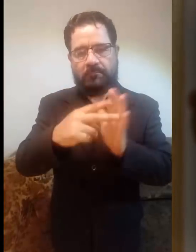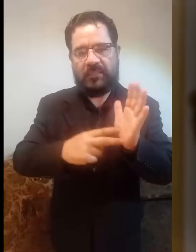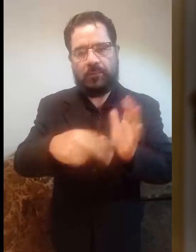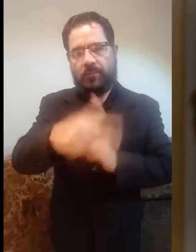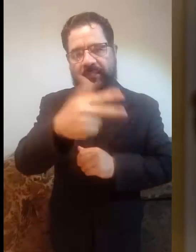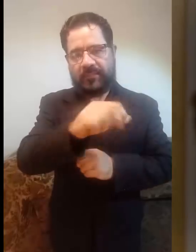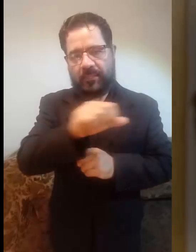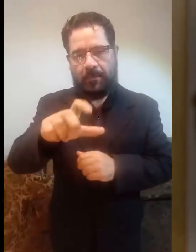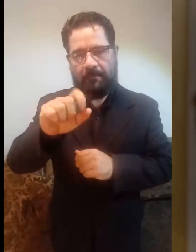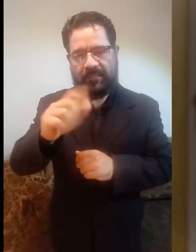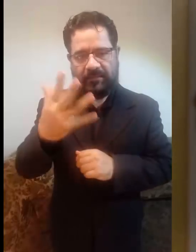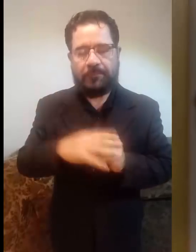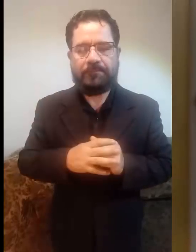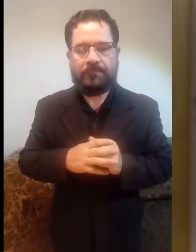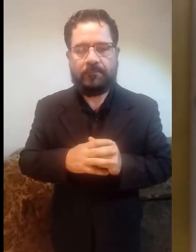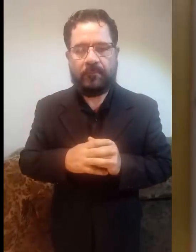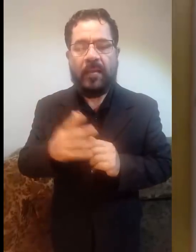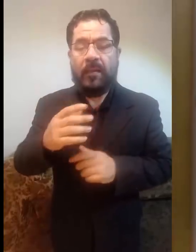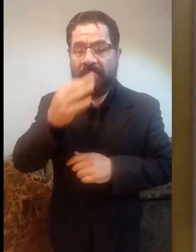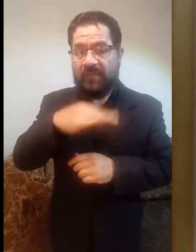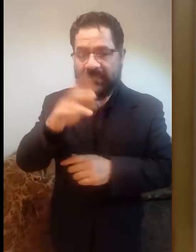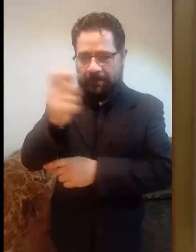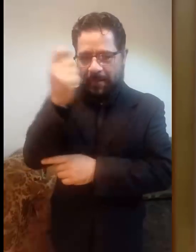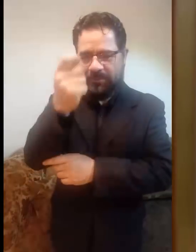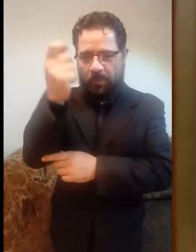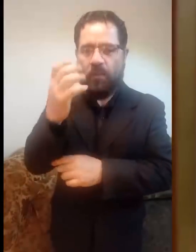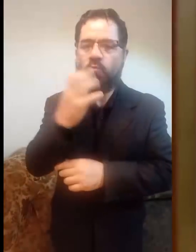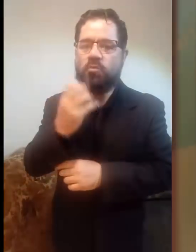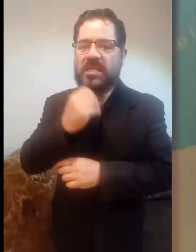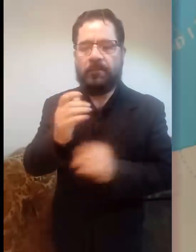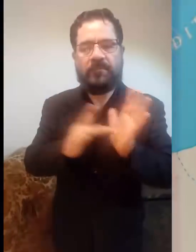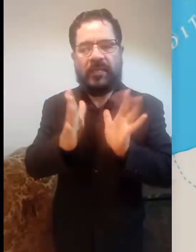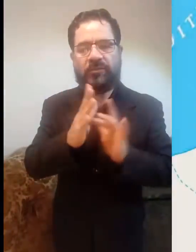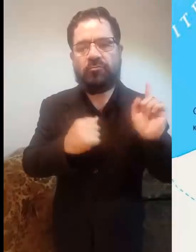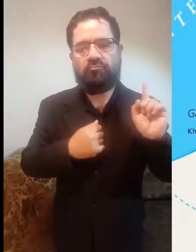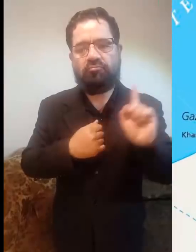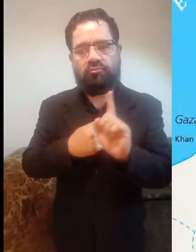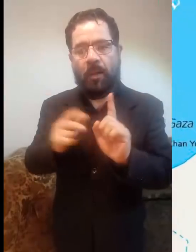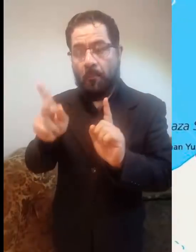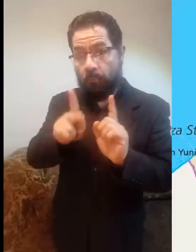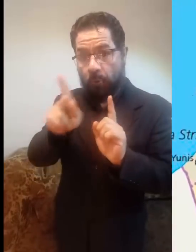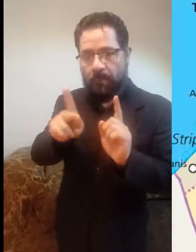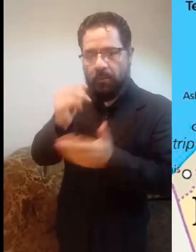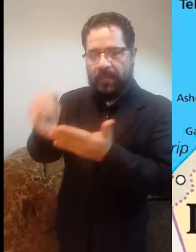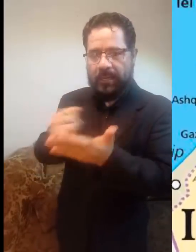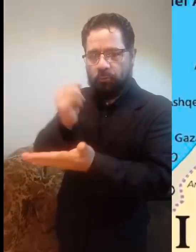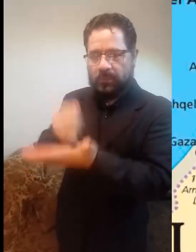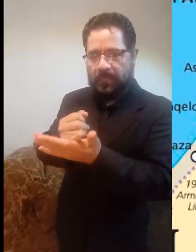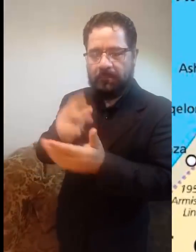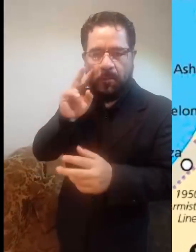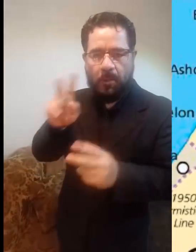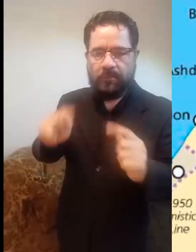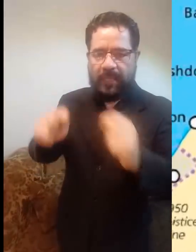versículos del 13 al 25. Cuando se acercaba la Pascua de los judíos, Jesús llegó a Jerusalén,